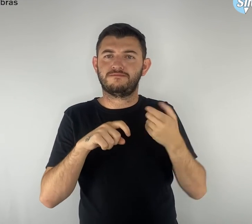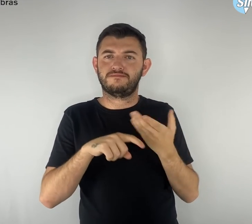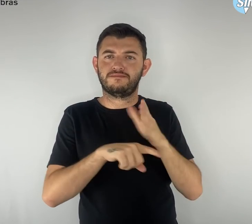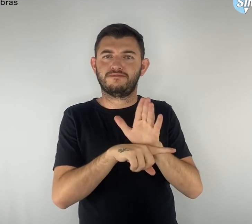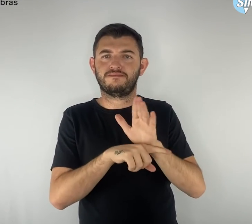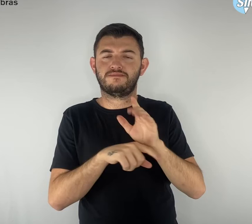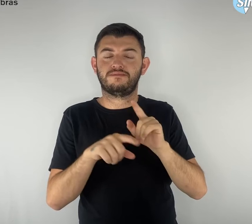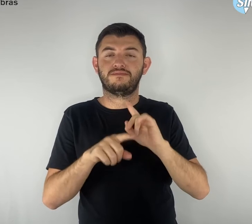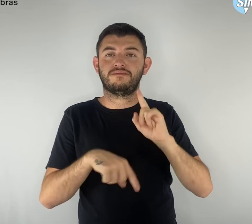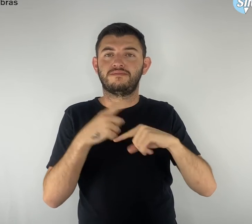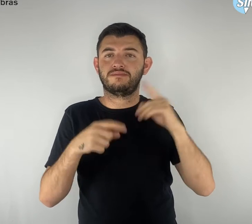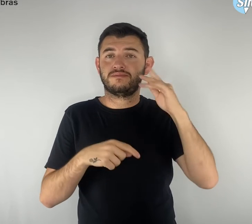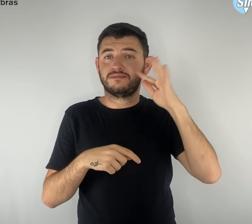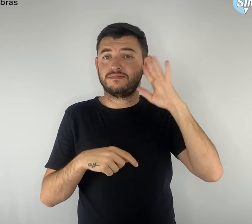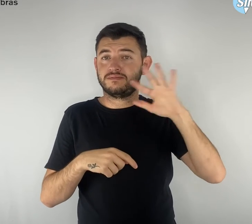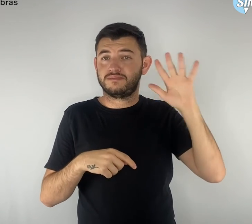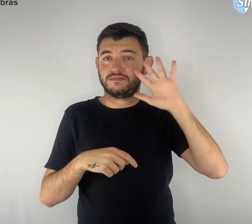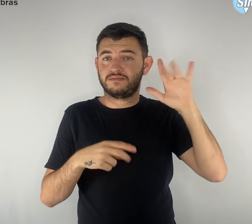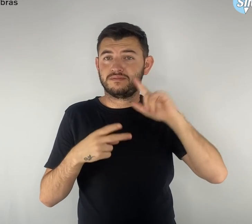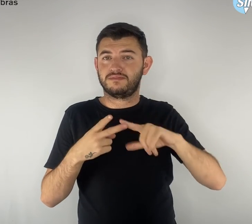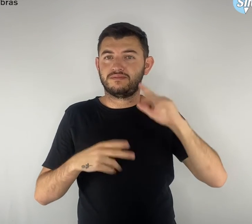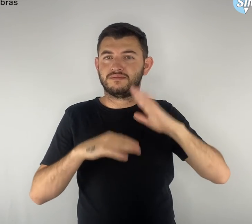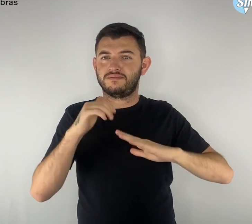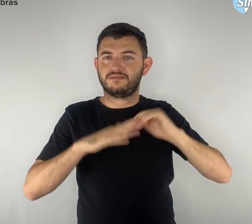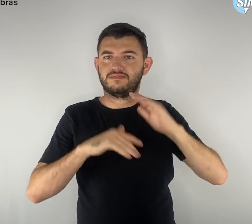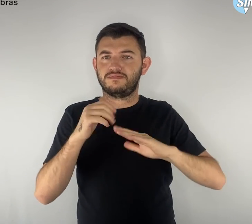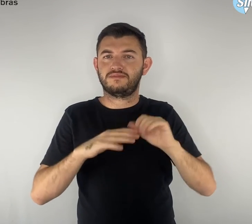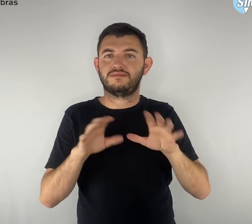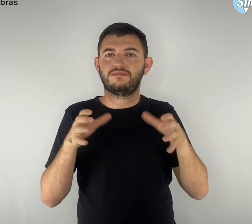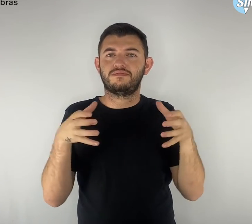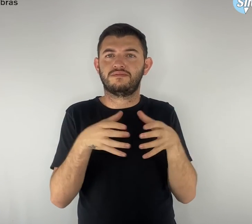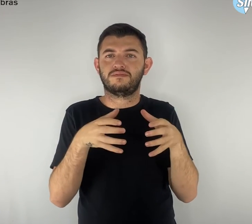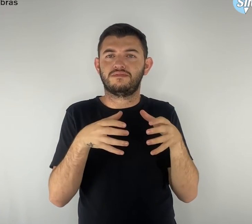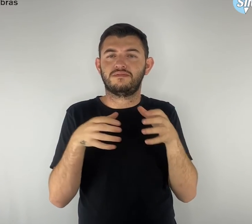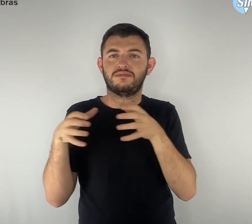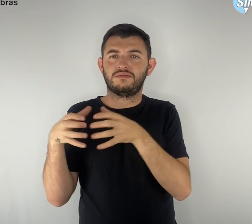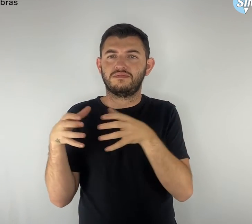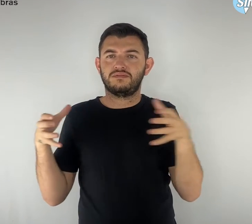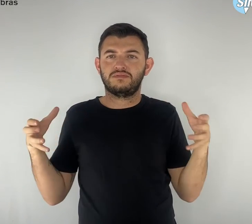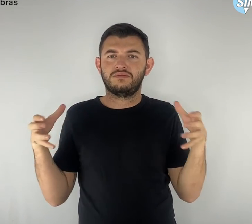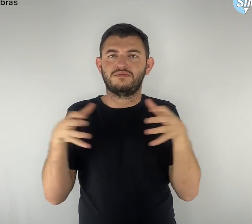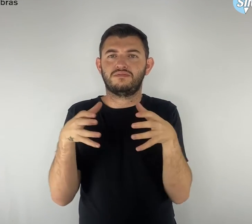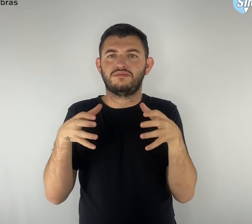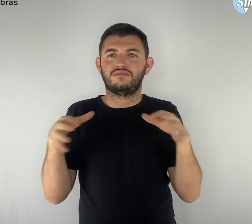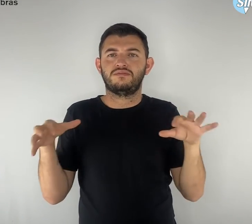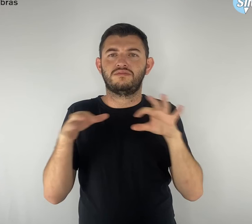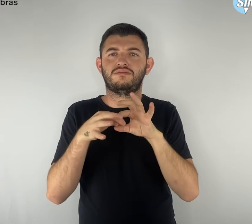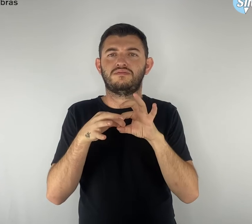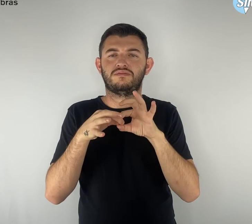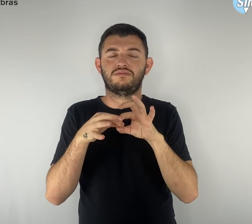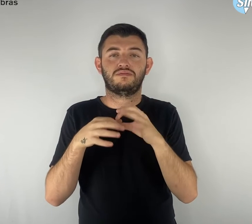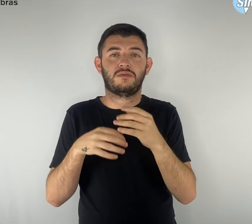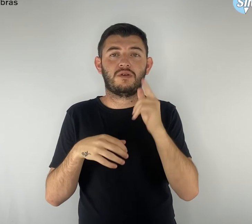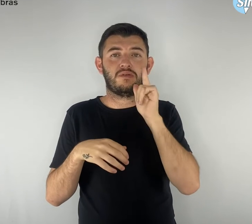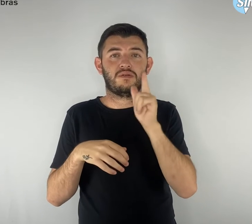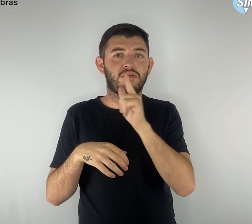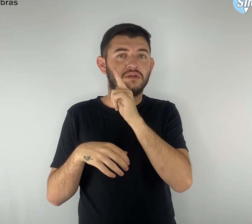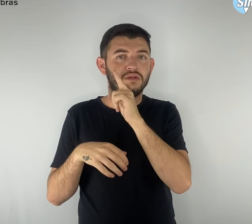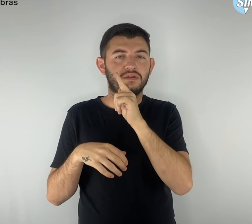teórica e a prática, os dois grupos se unem para um lanche feito com tudo que foi utilizado no curso,